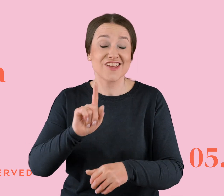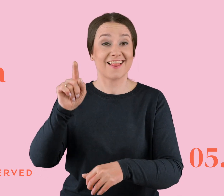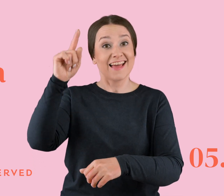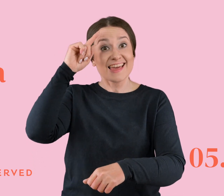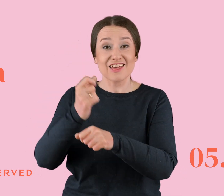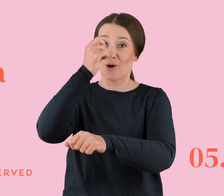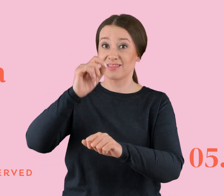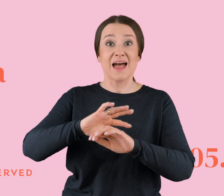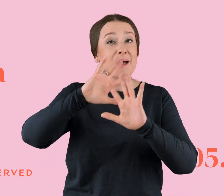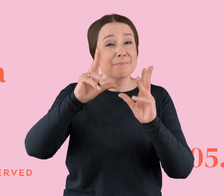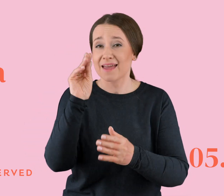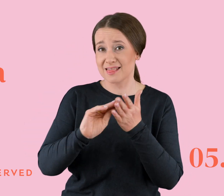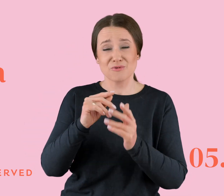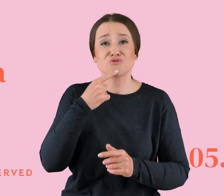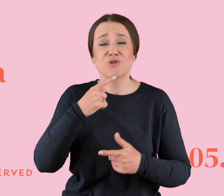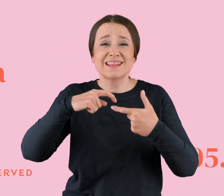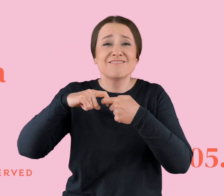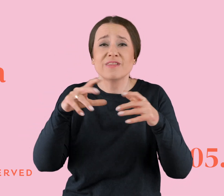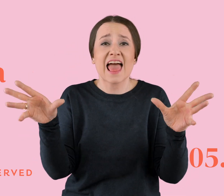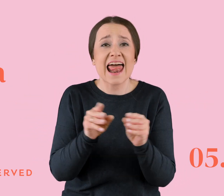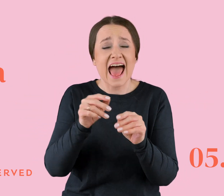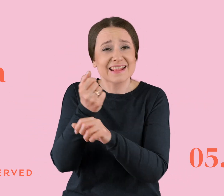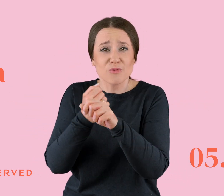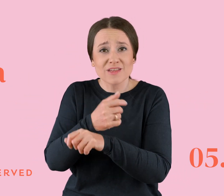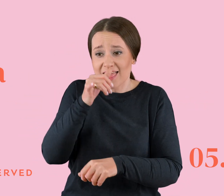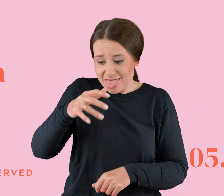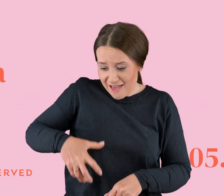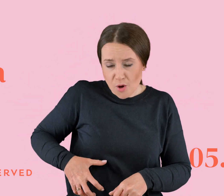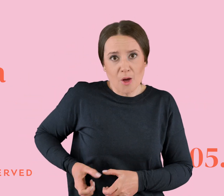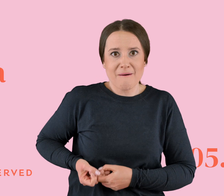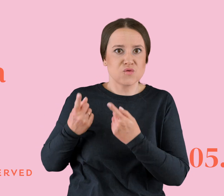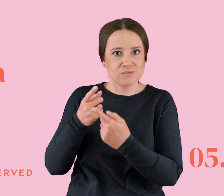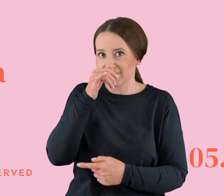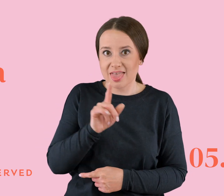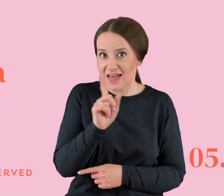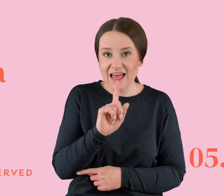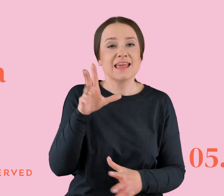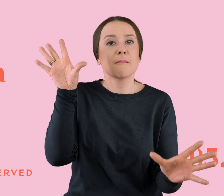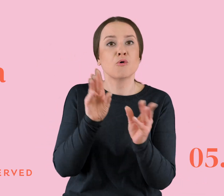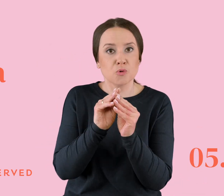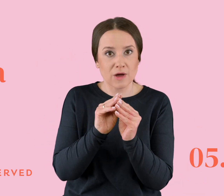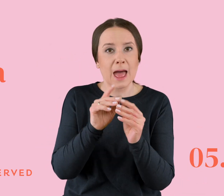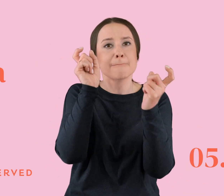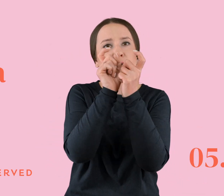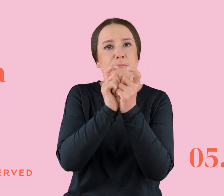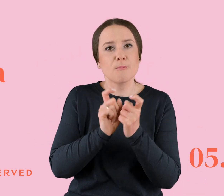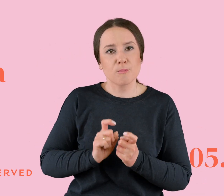to jest związek z toksyną. To jest ta toksyna nieusuwalna przez wątrobę. I ja wam po prostu to podsumuję, że w ogóle zrobię takie wypunktowanie ładne. To będzie taki